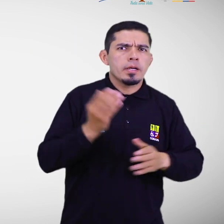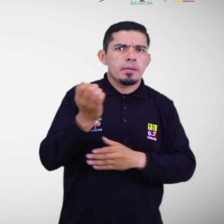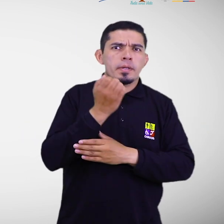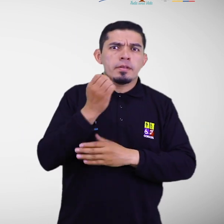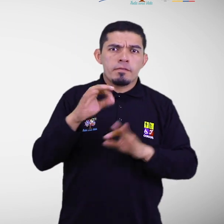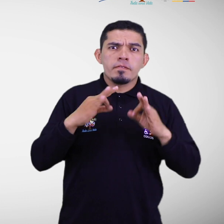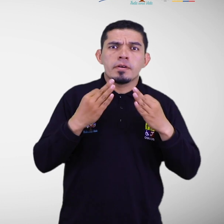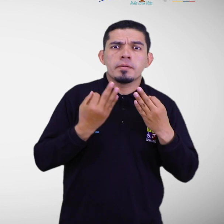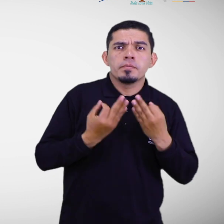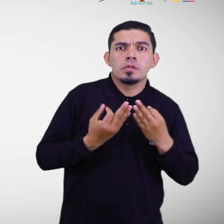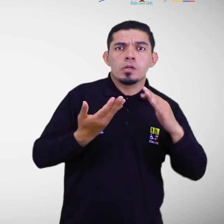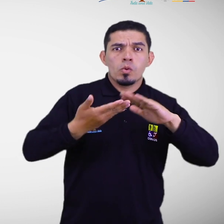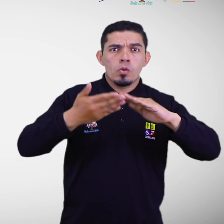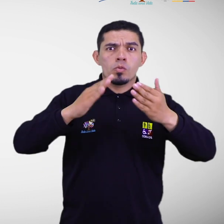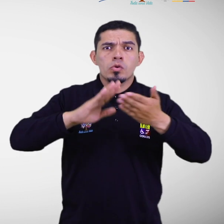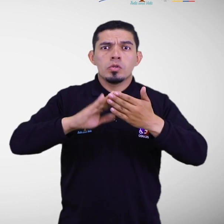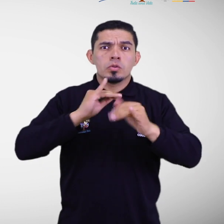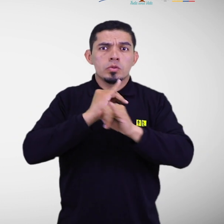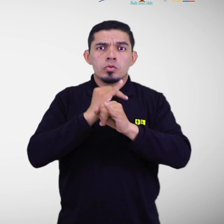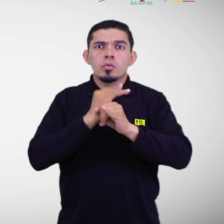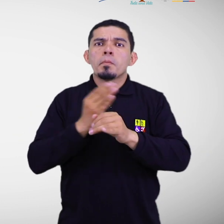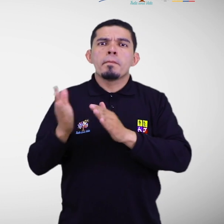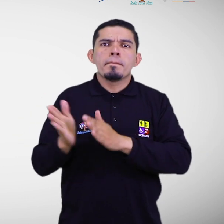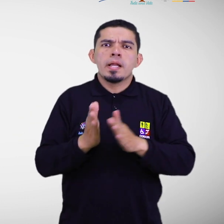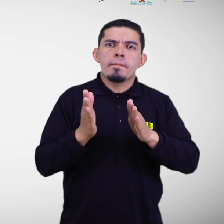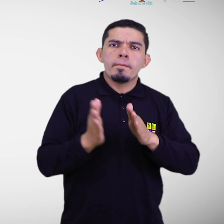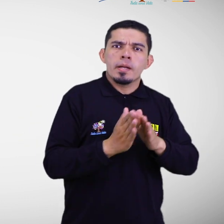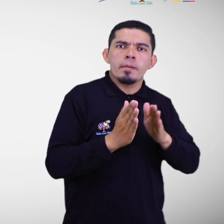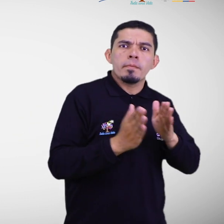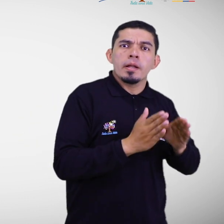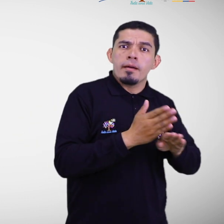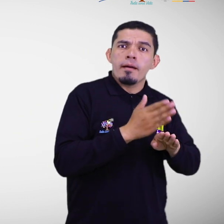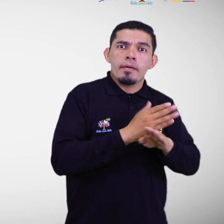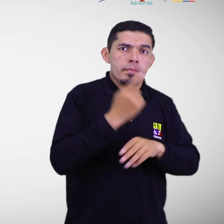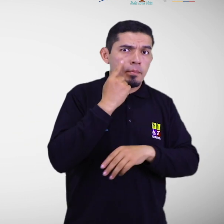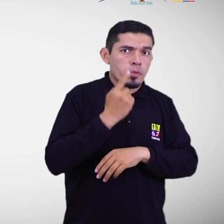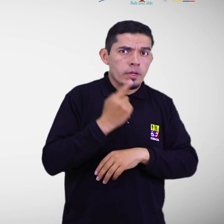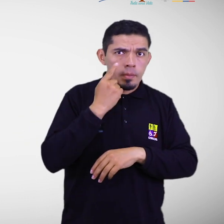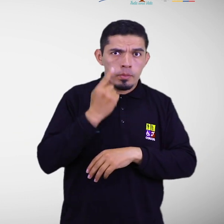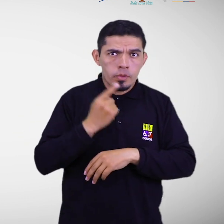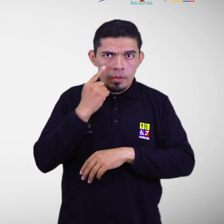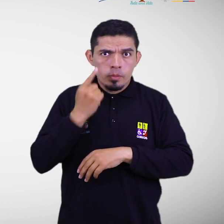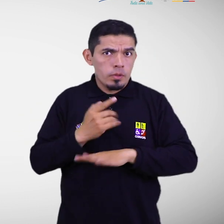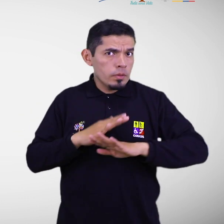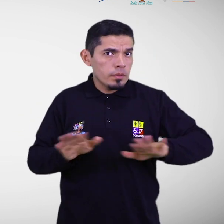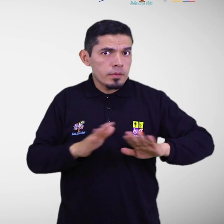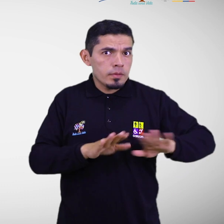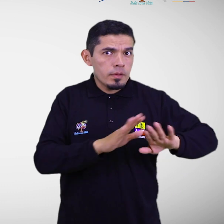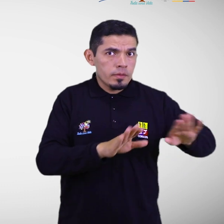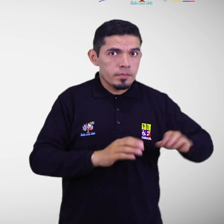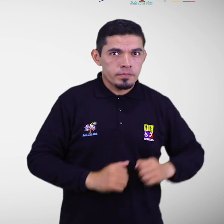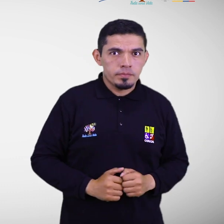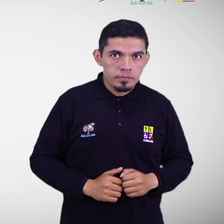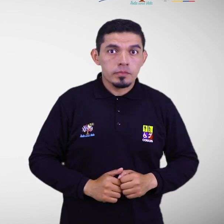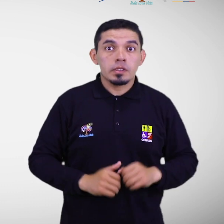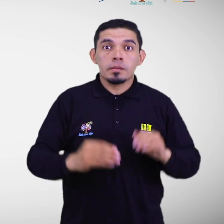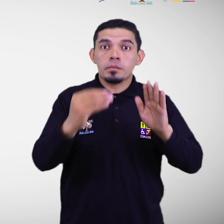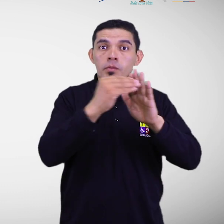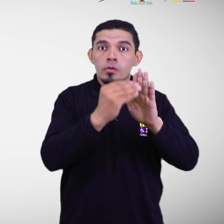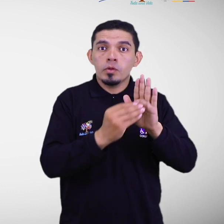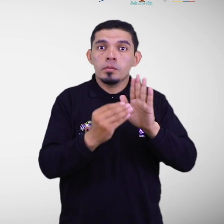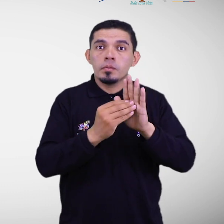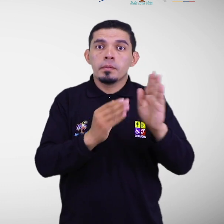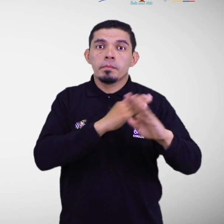familiar, comunitaria e institucional, realizados y probados con anticipación. Que contienen acciones para